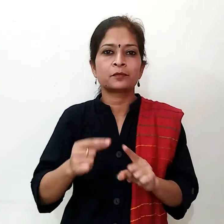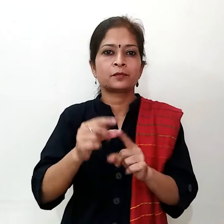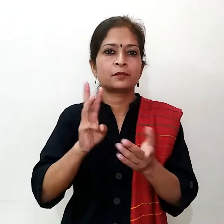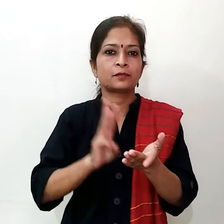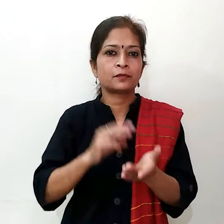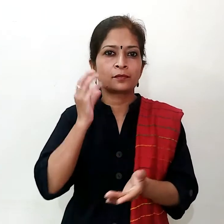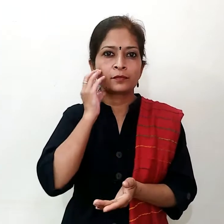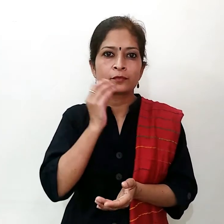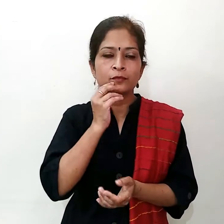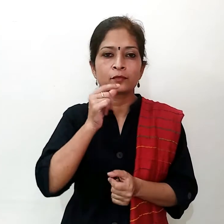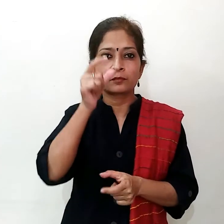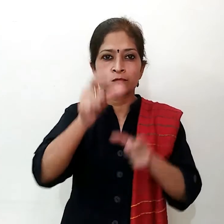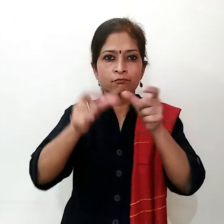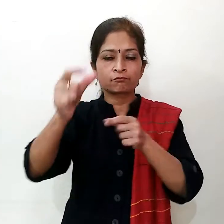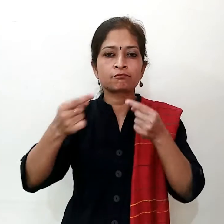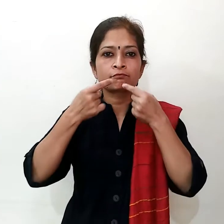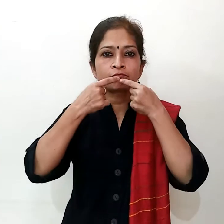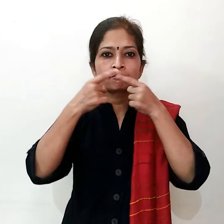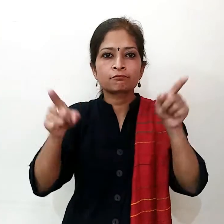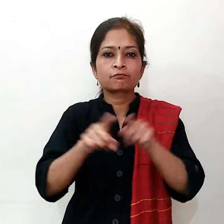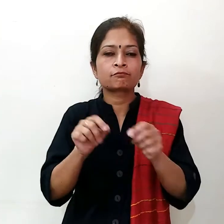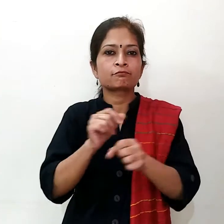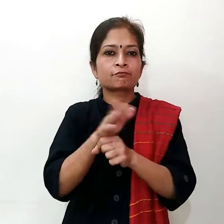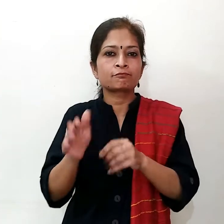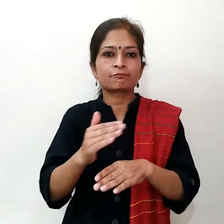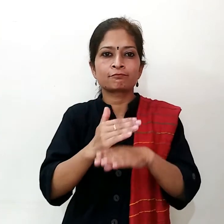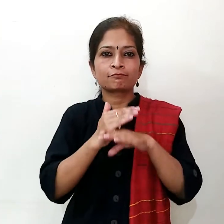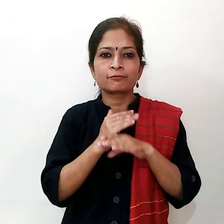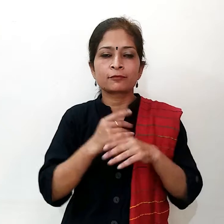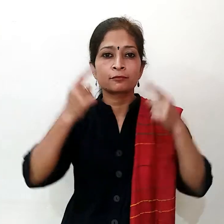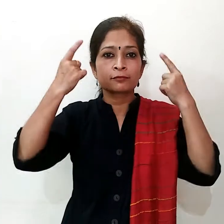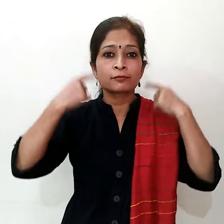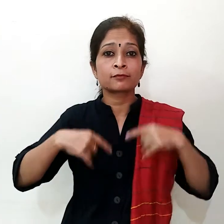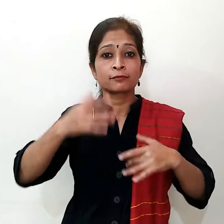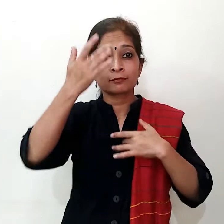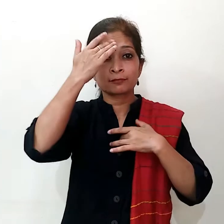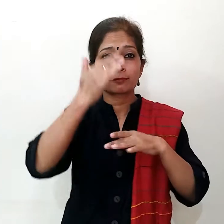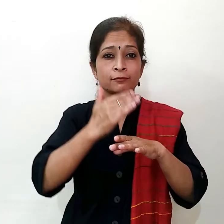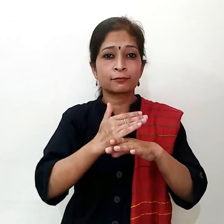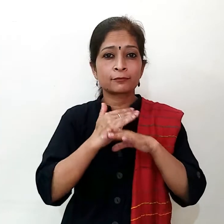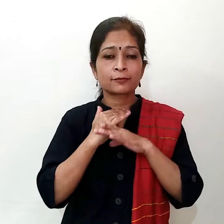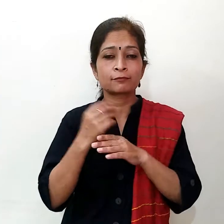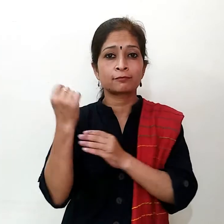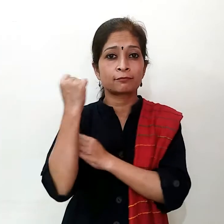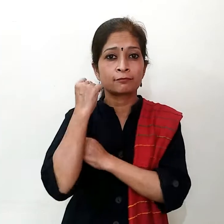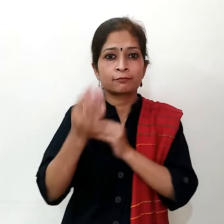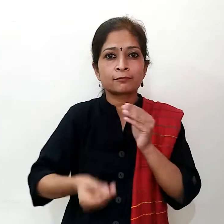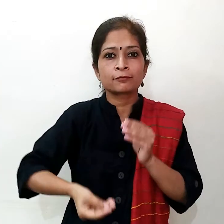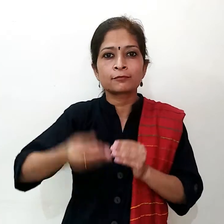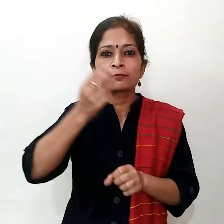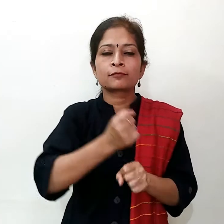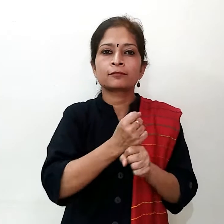मत्री जी ने देश की जन्ता को दिया में संभूधन में, वरोना से बचाव के लिए अपने शरीर की प्रती दोधक शंता को